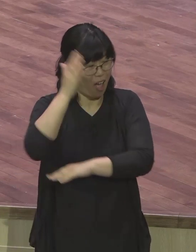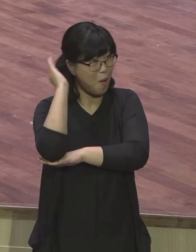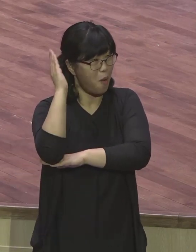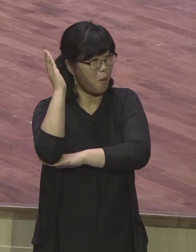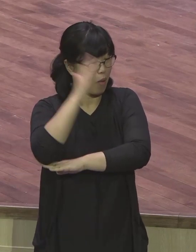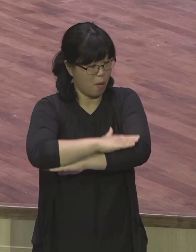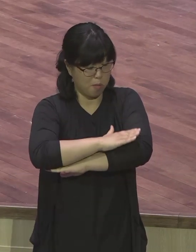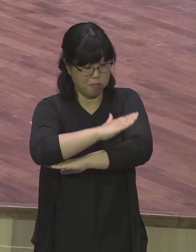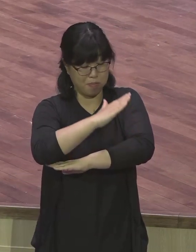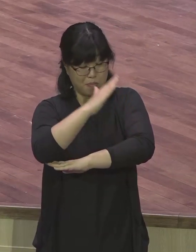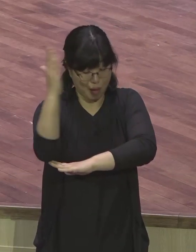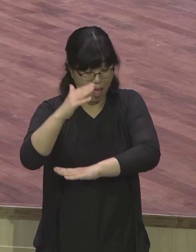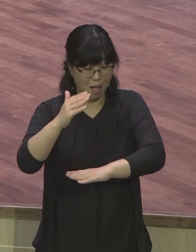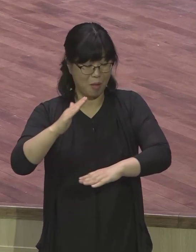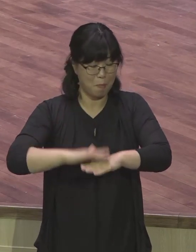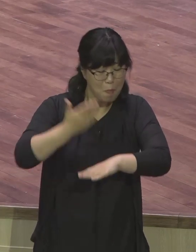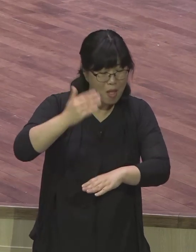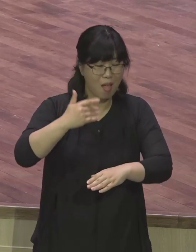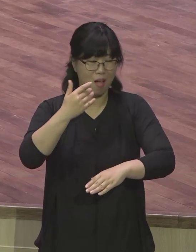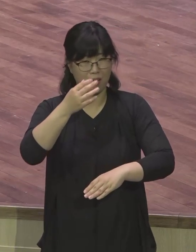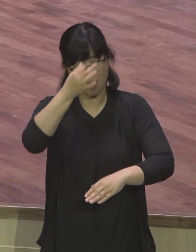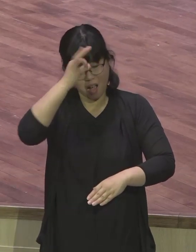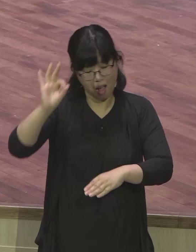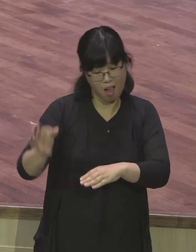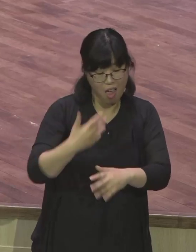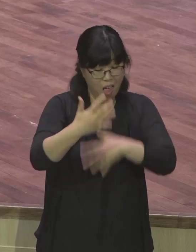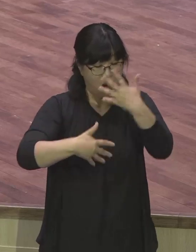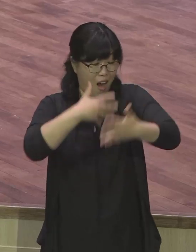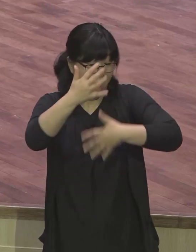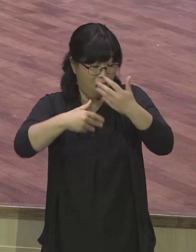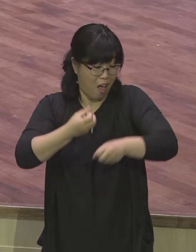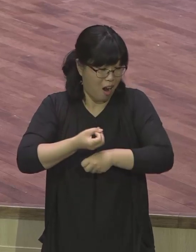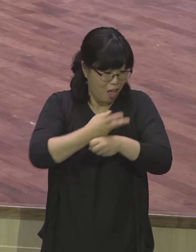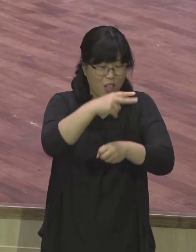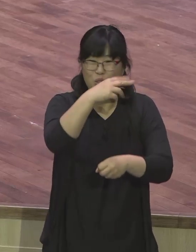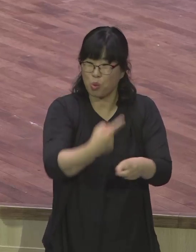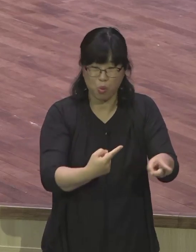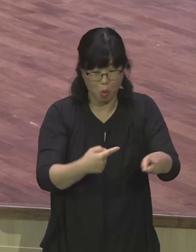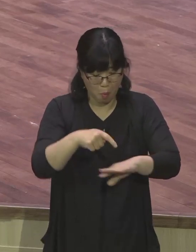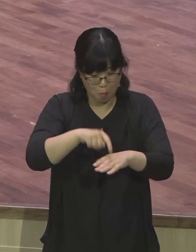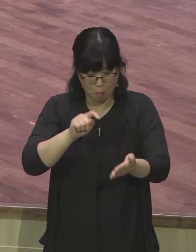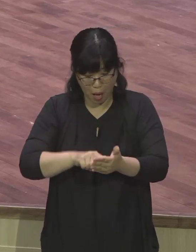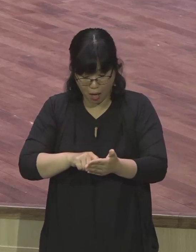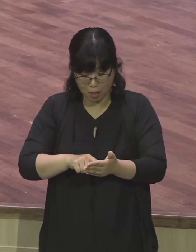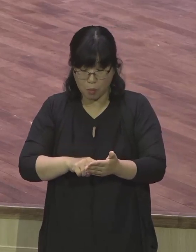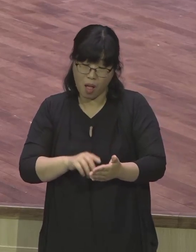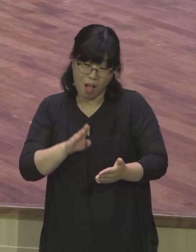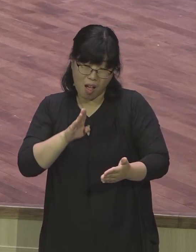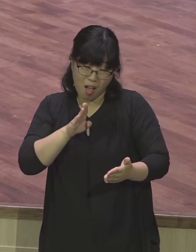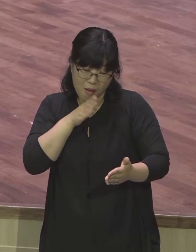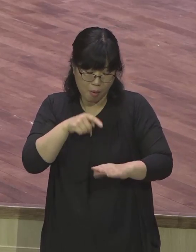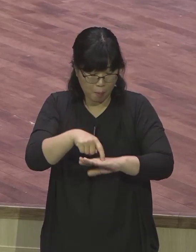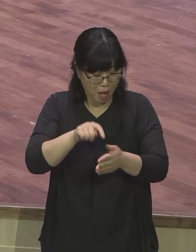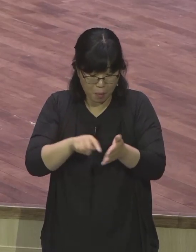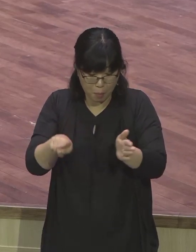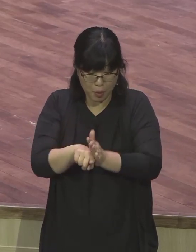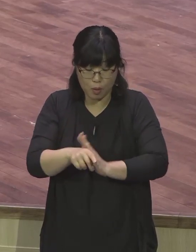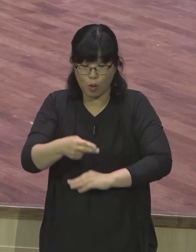말로 아무리 렘눈트 운동을 한다고 해도 마음의 실제로 렘눈트에 대한 언약이 없으면